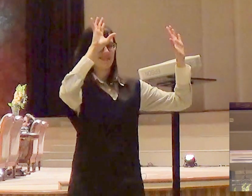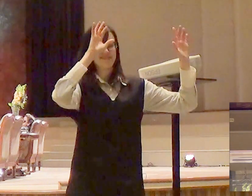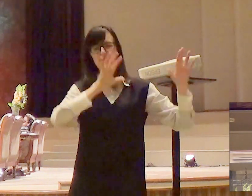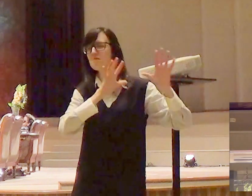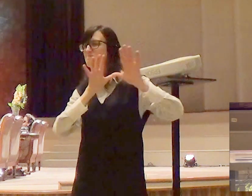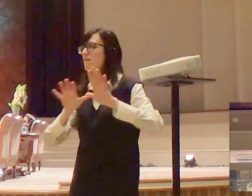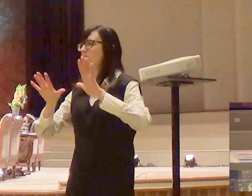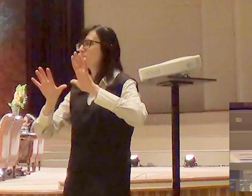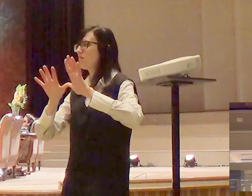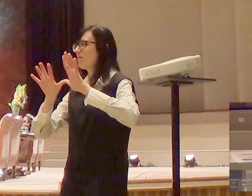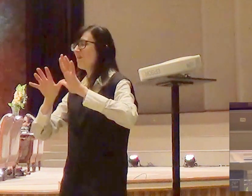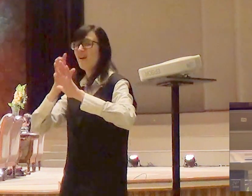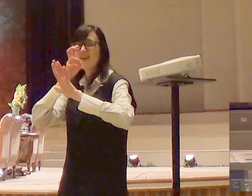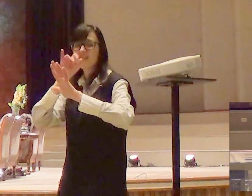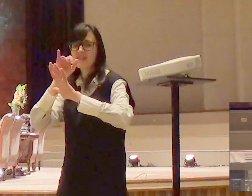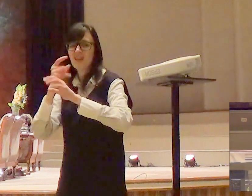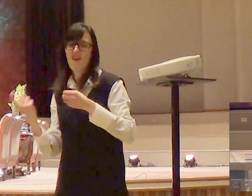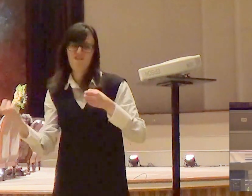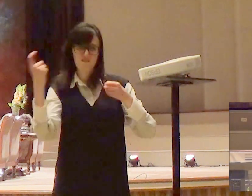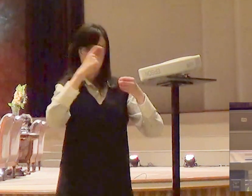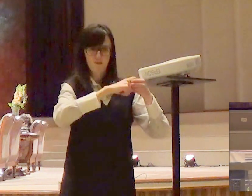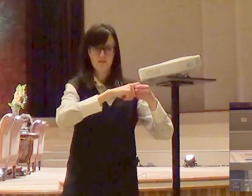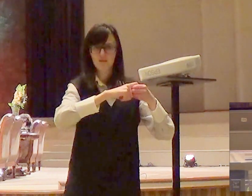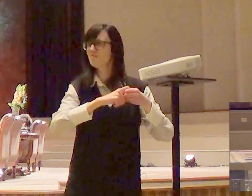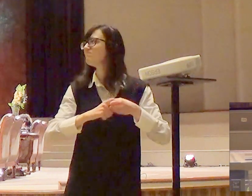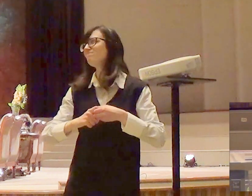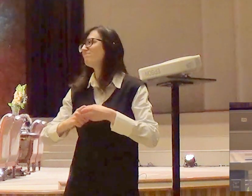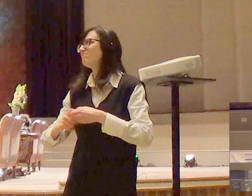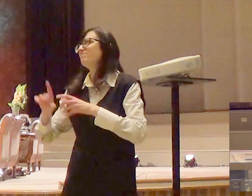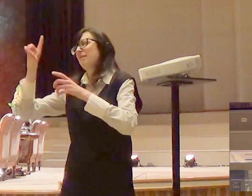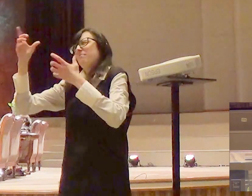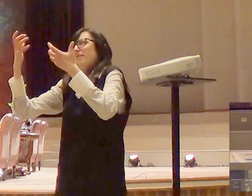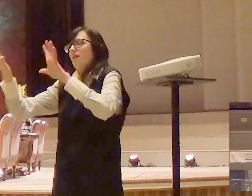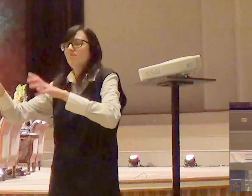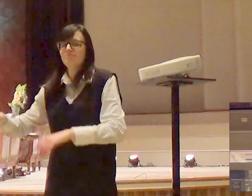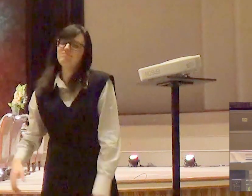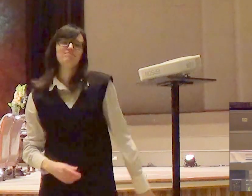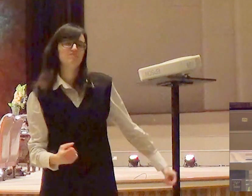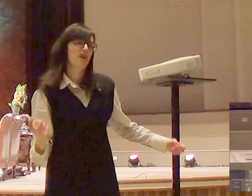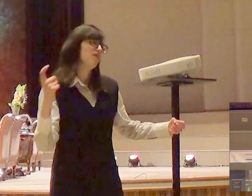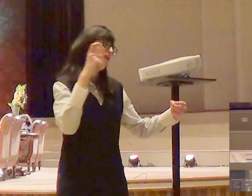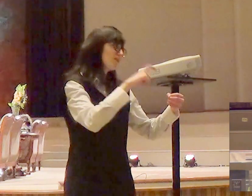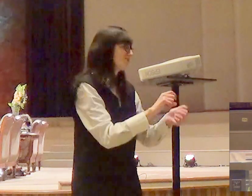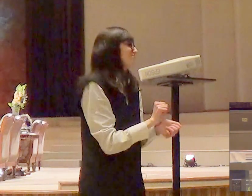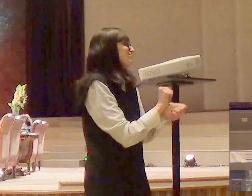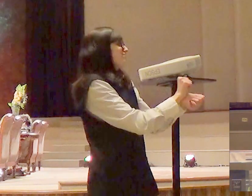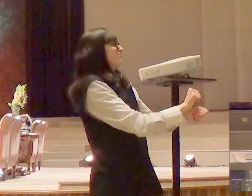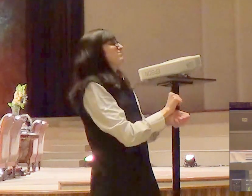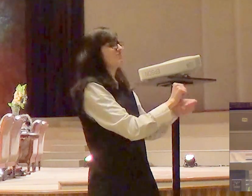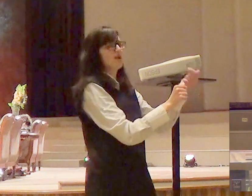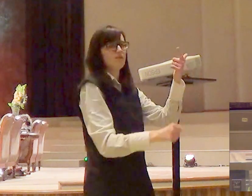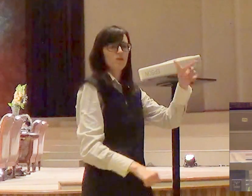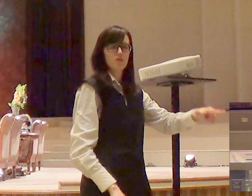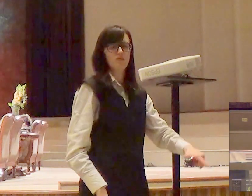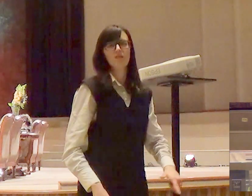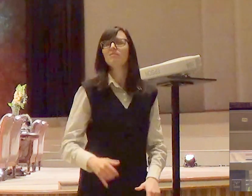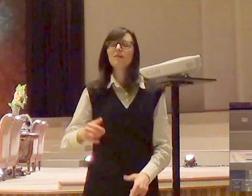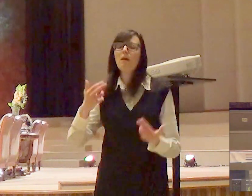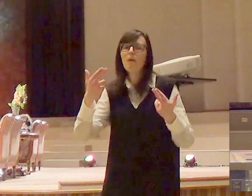abandonar o plano de Deus para a nossa vida abandonar os valores de Deus